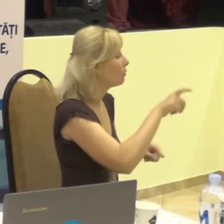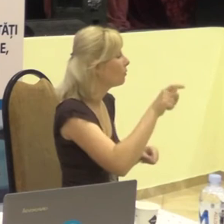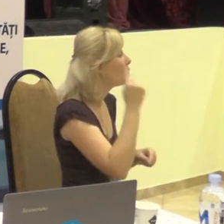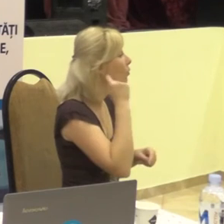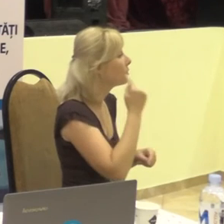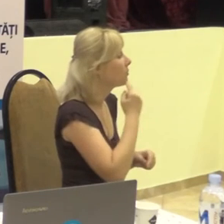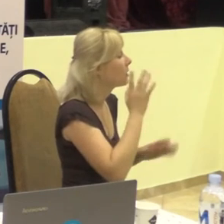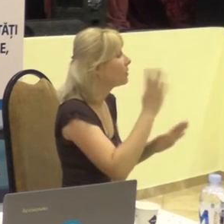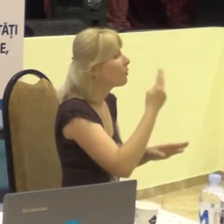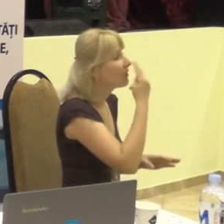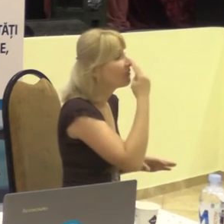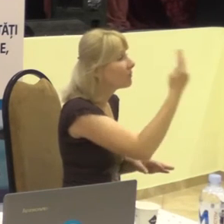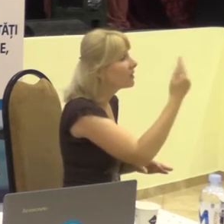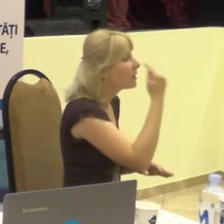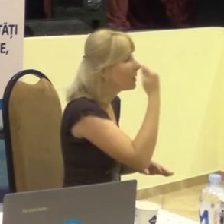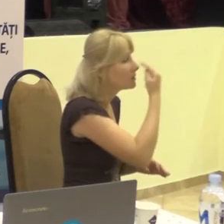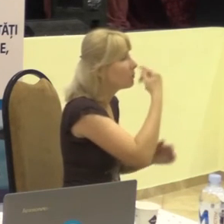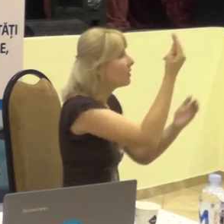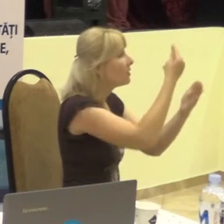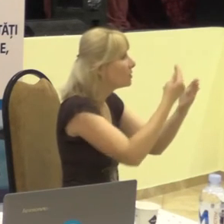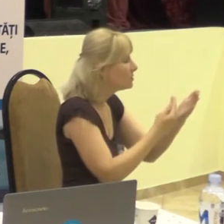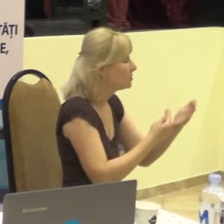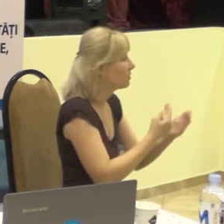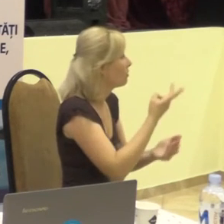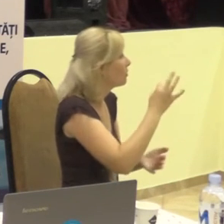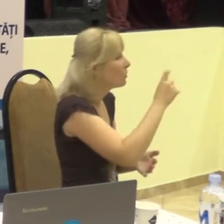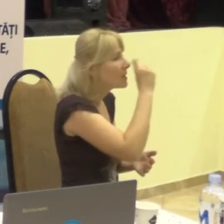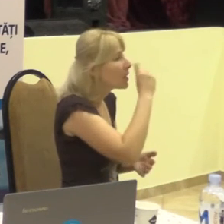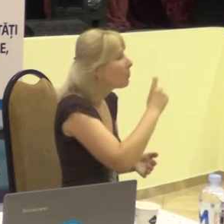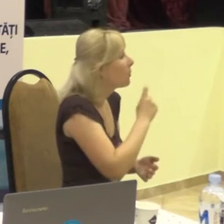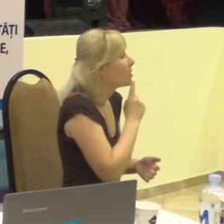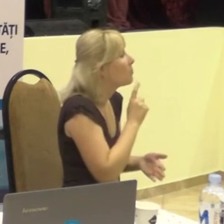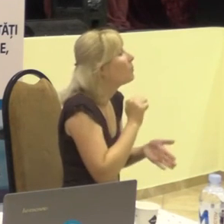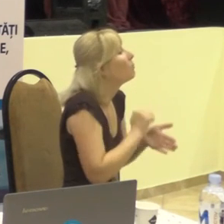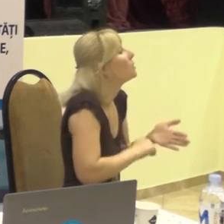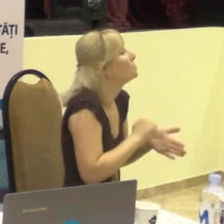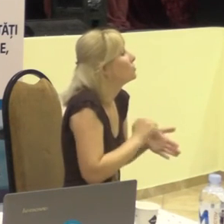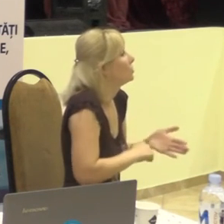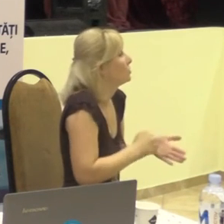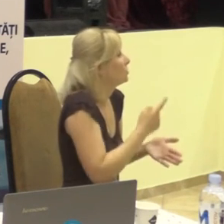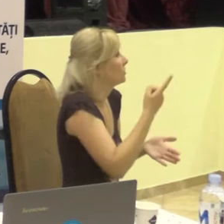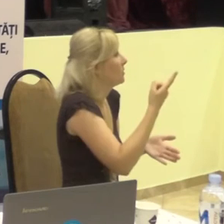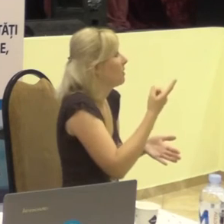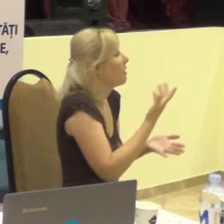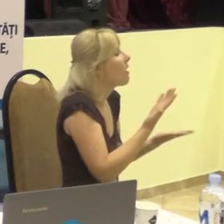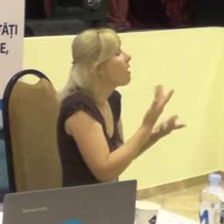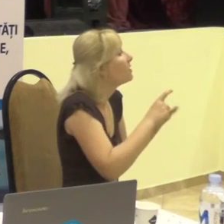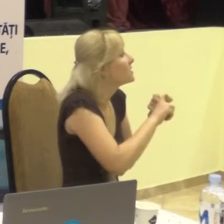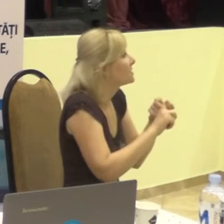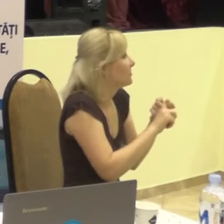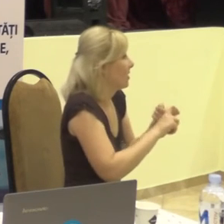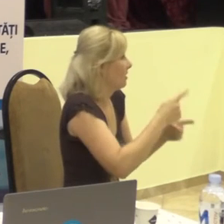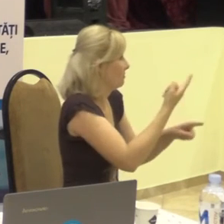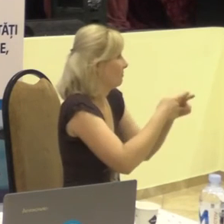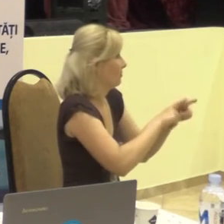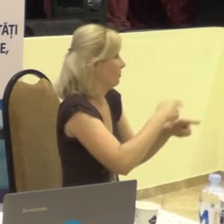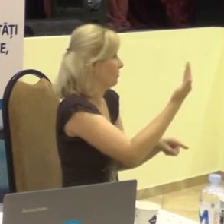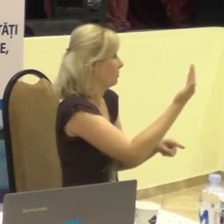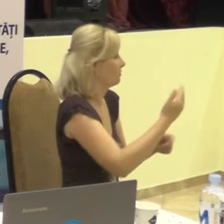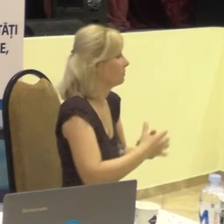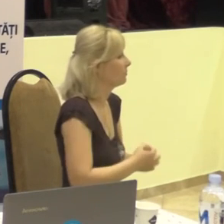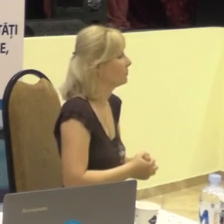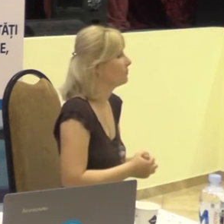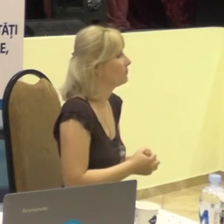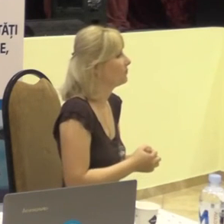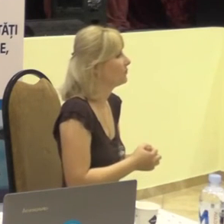desenul, nu înțelegeau efectul și toți